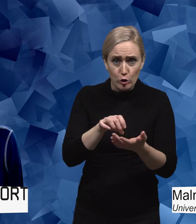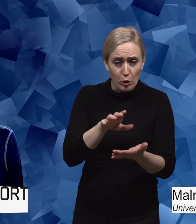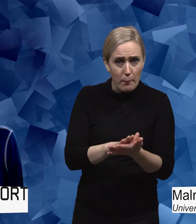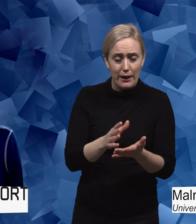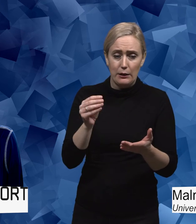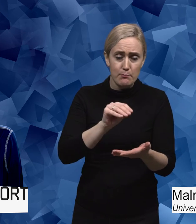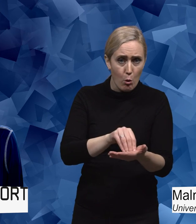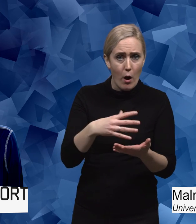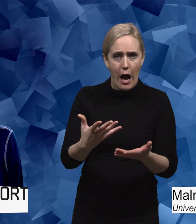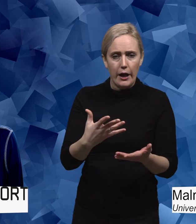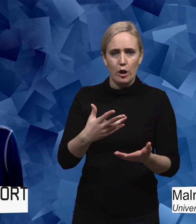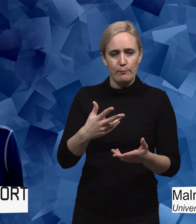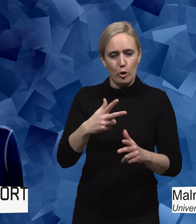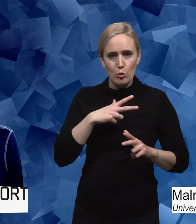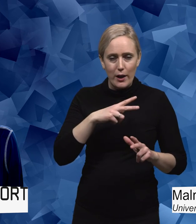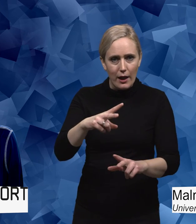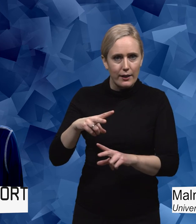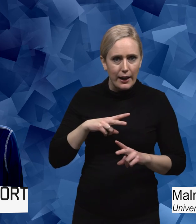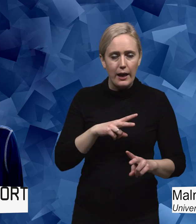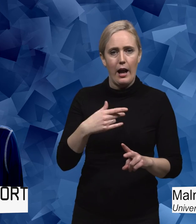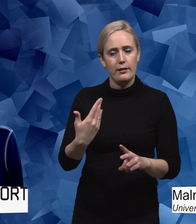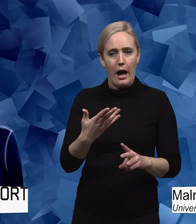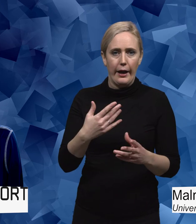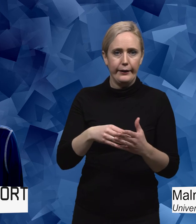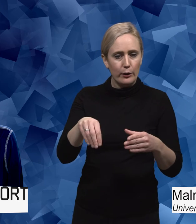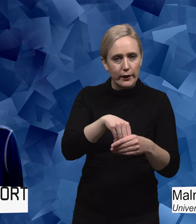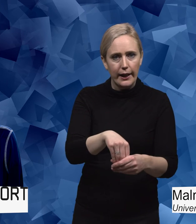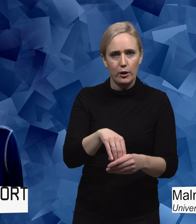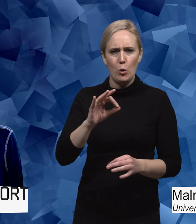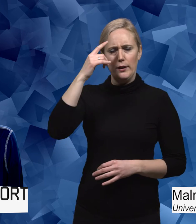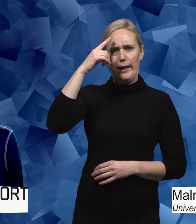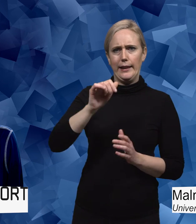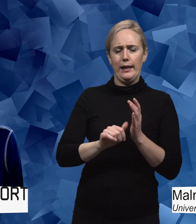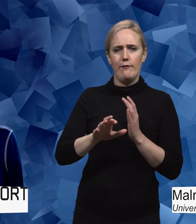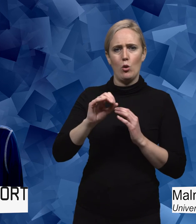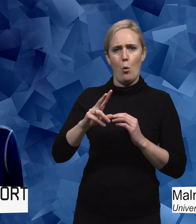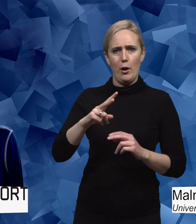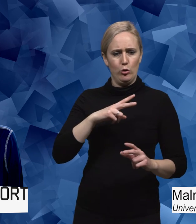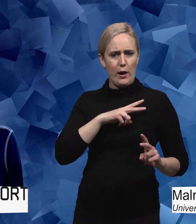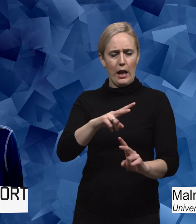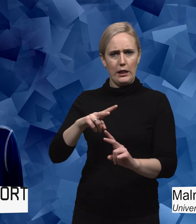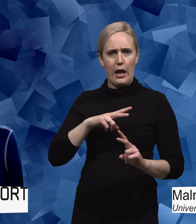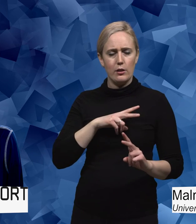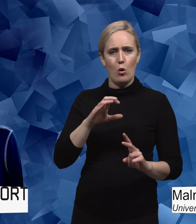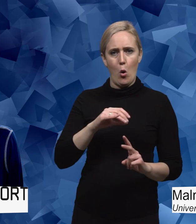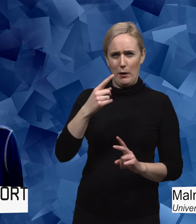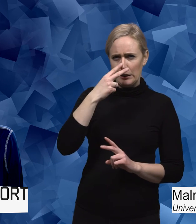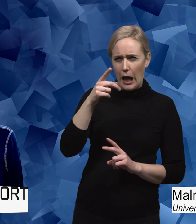inkludering, solidaritet. Alltså, hur tänker en elev om solidaritet när den märker att en elev hela tiden blir exkluderad?